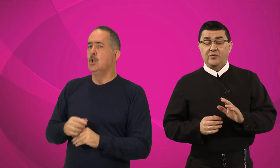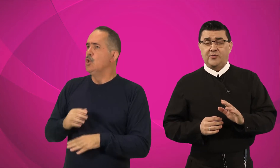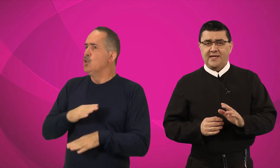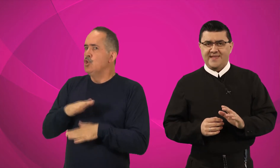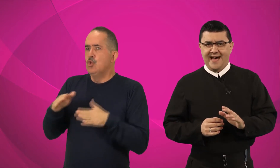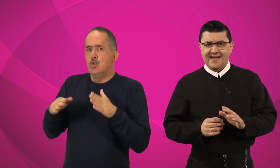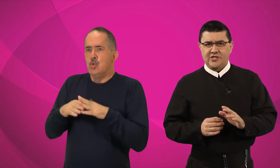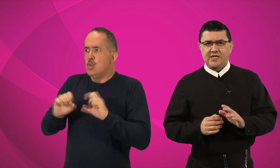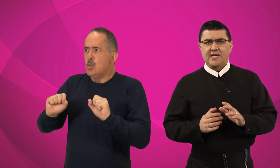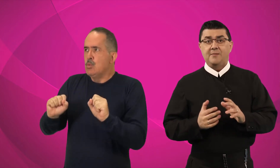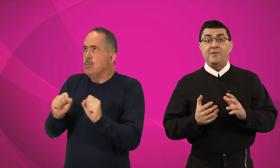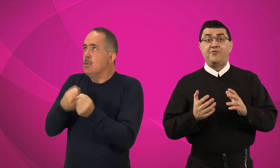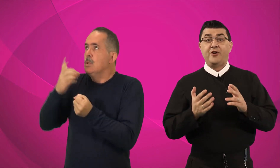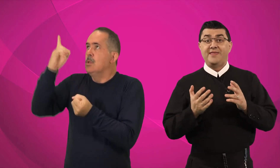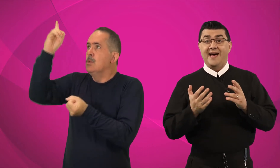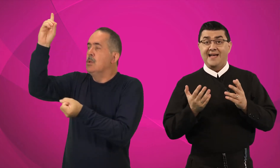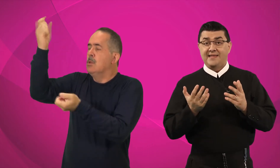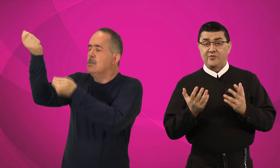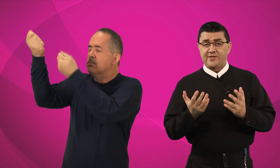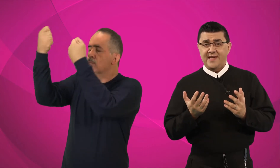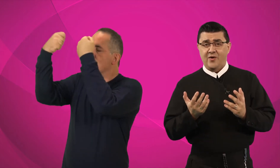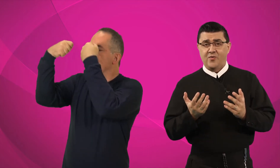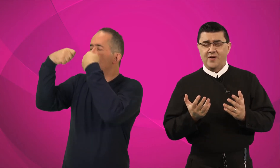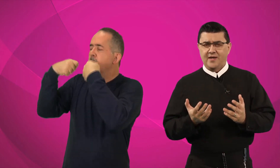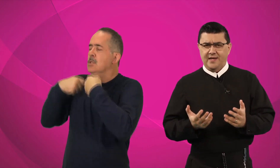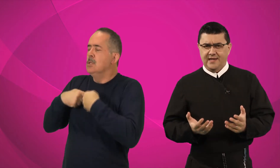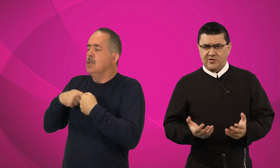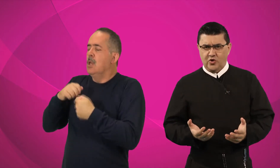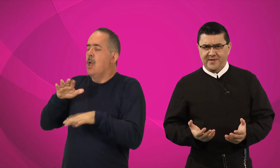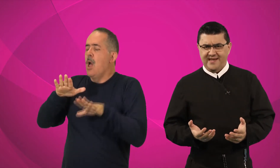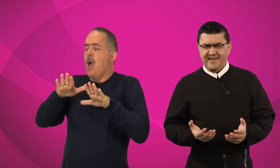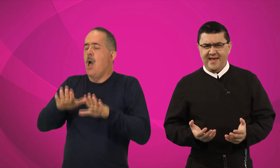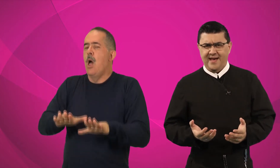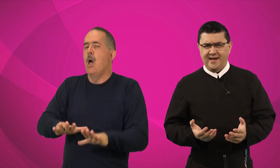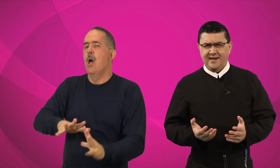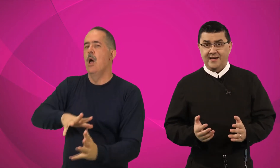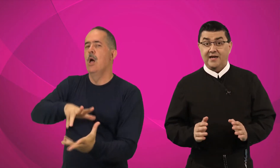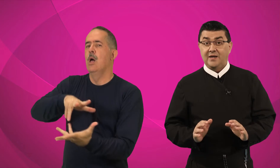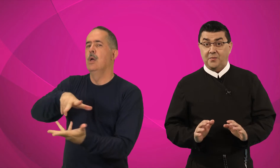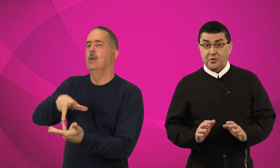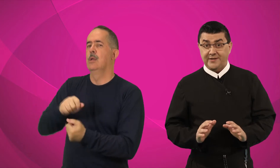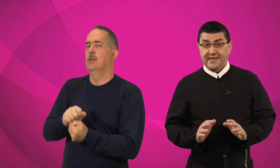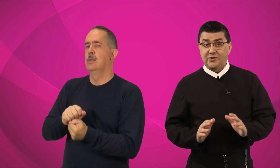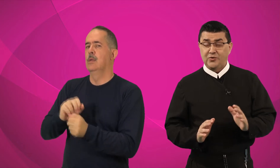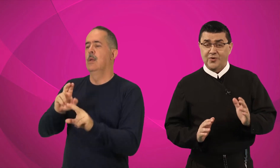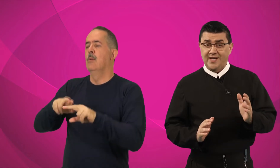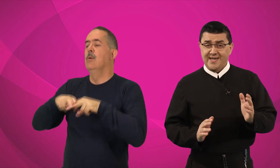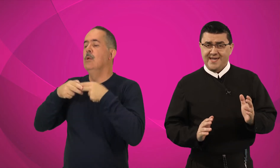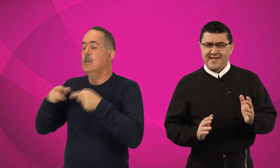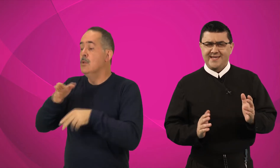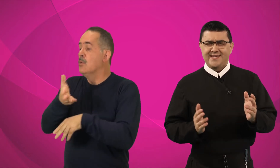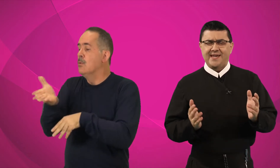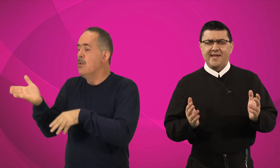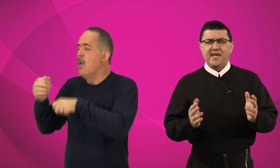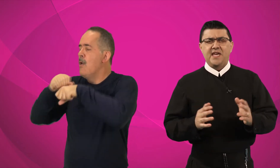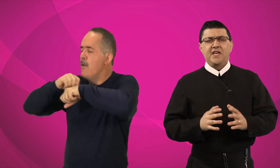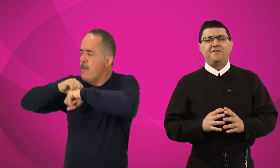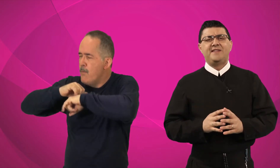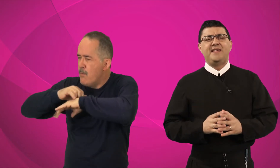autoridade me foi dada do céu e sobre a terra. Portanto, ide e fazei